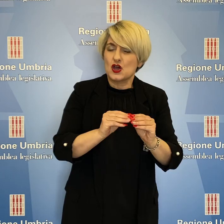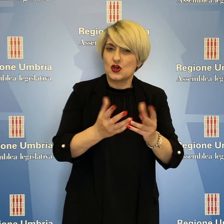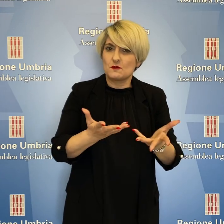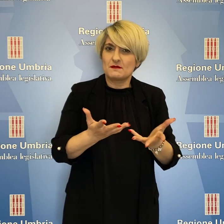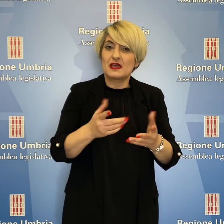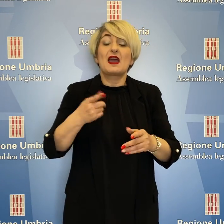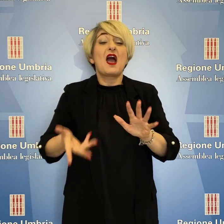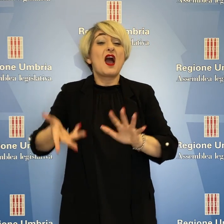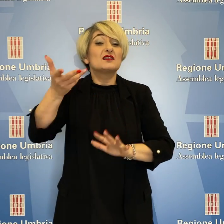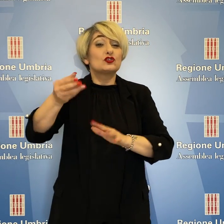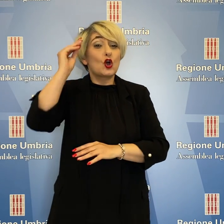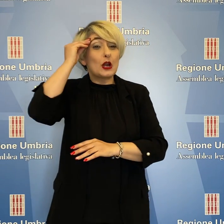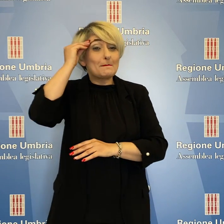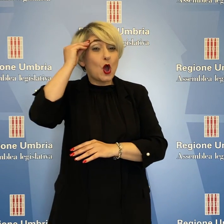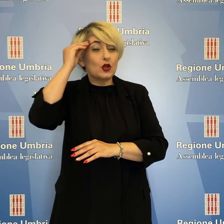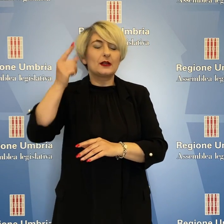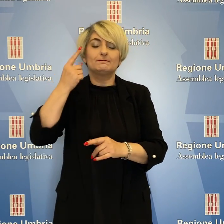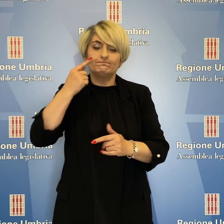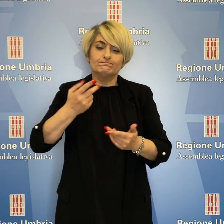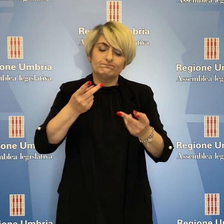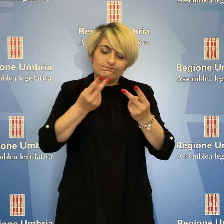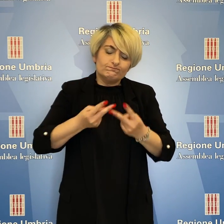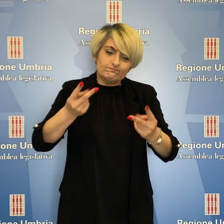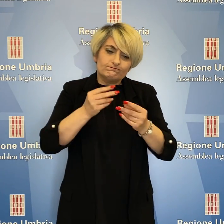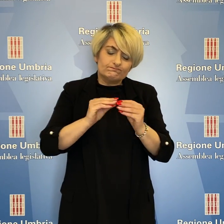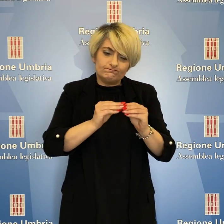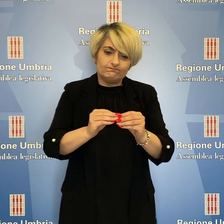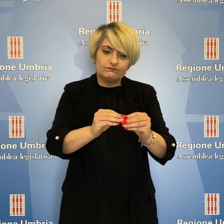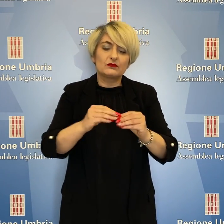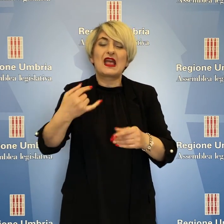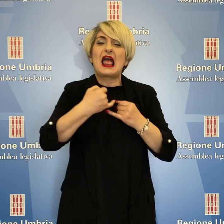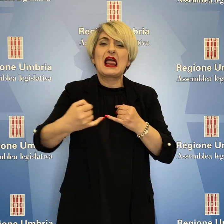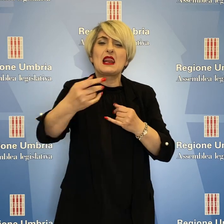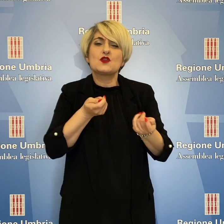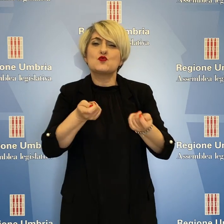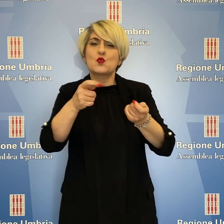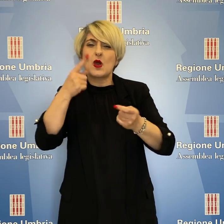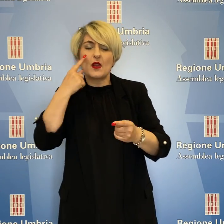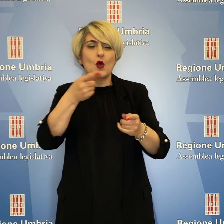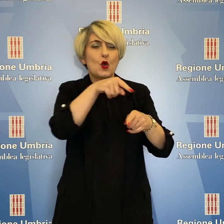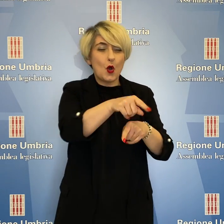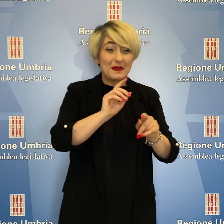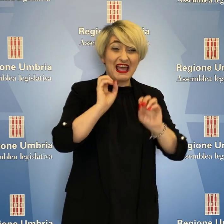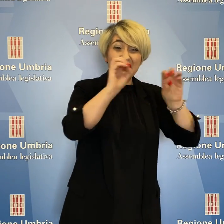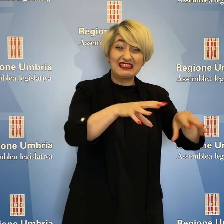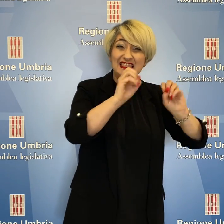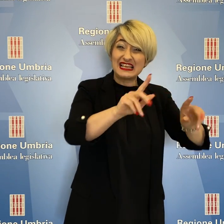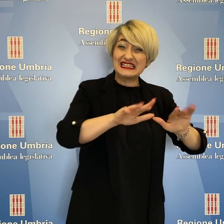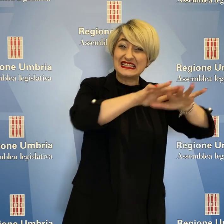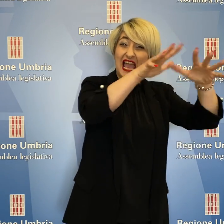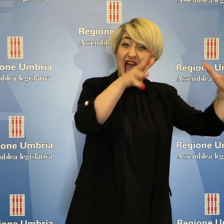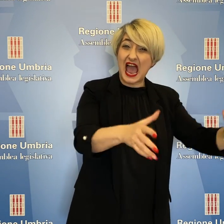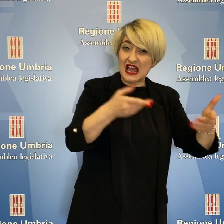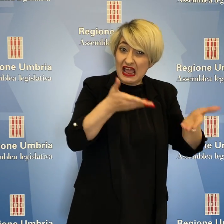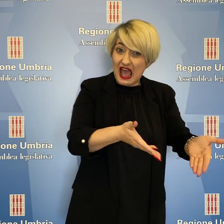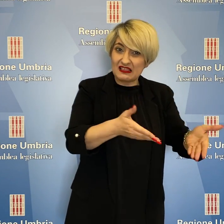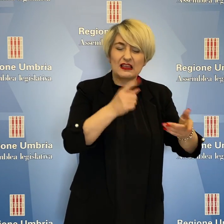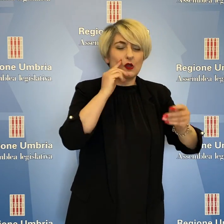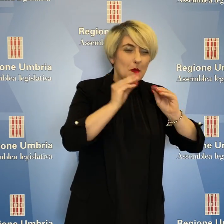Morroni ha risposto che si stanno predisponendo linee guida per riprofilare le discariche attuali, incrementandone